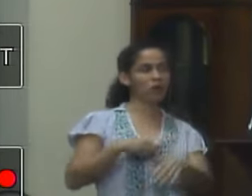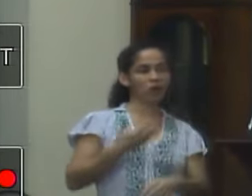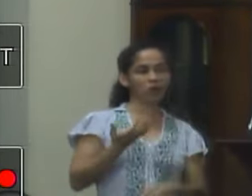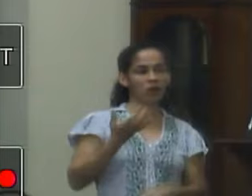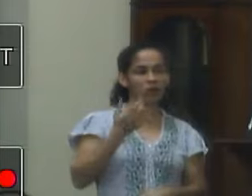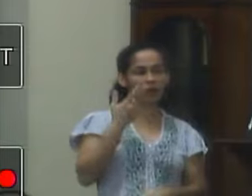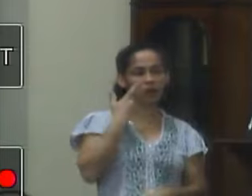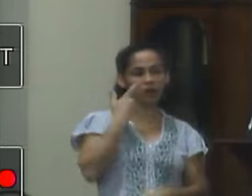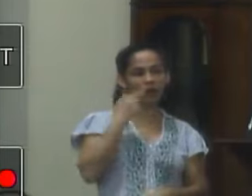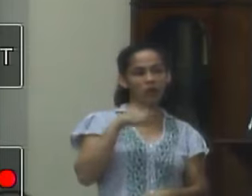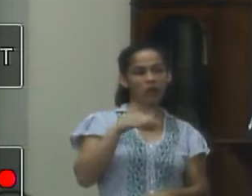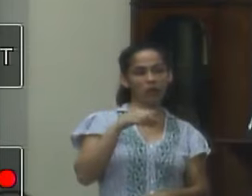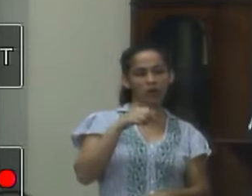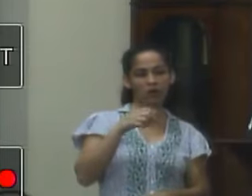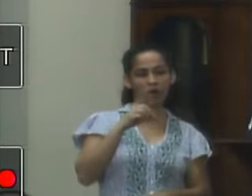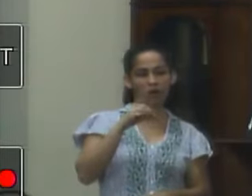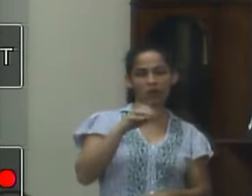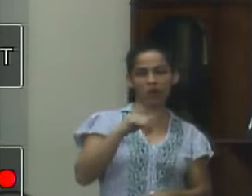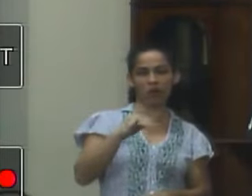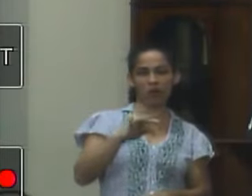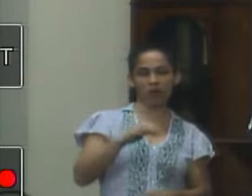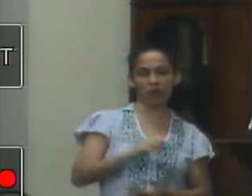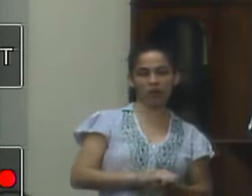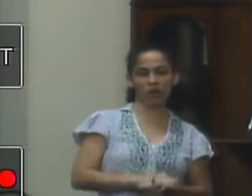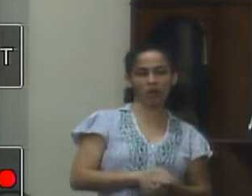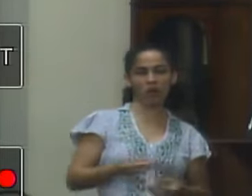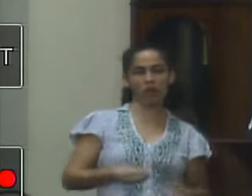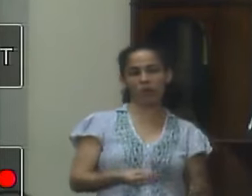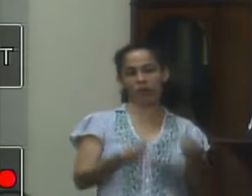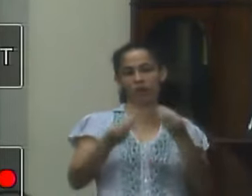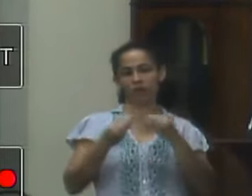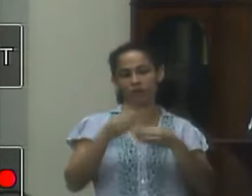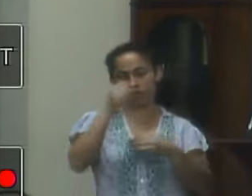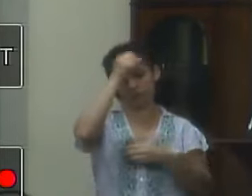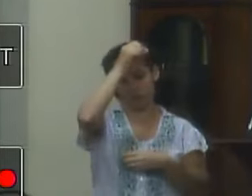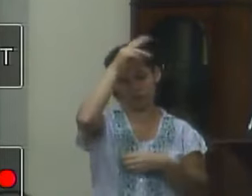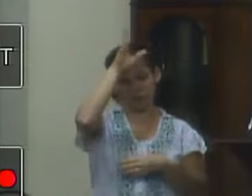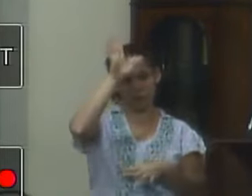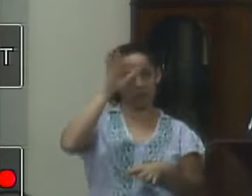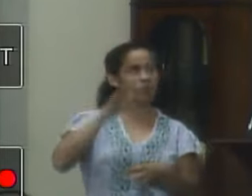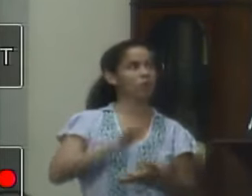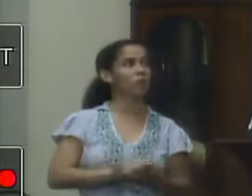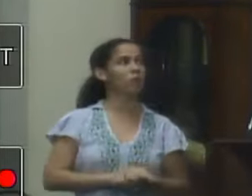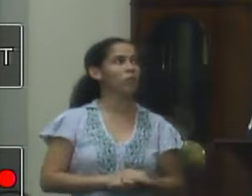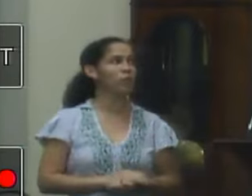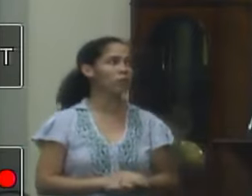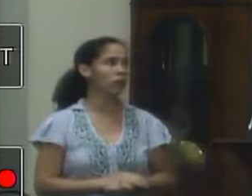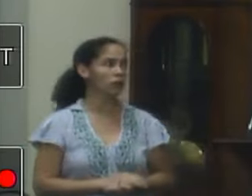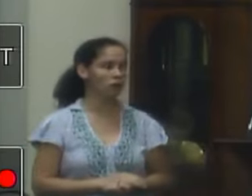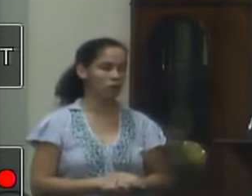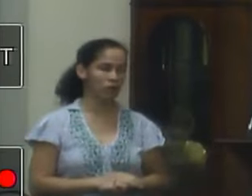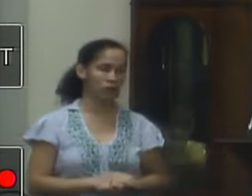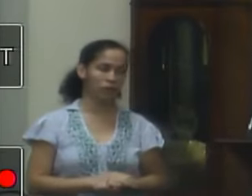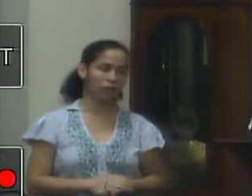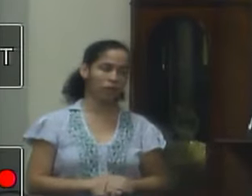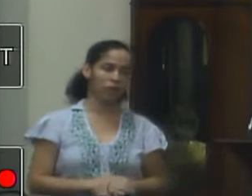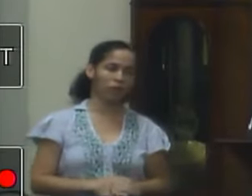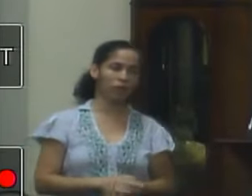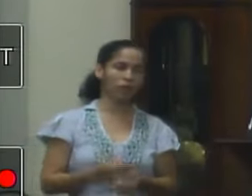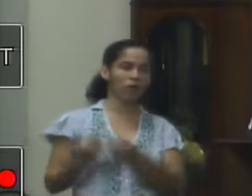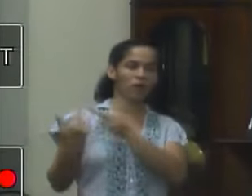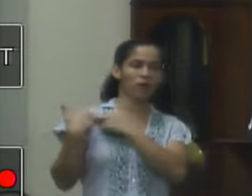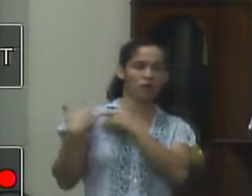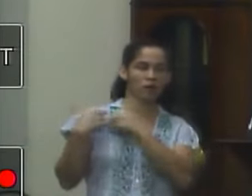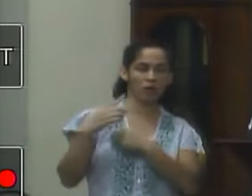é o interesse do DENIT passar isso para o município porque não está havendo mais leilão então por exemplo é responsabilidade do